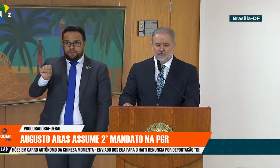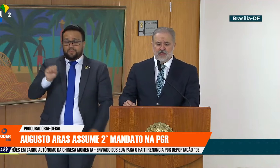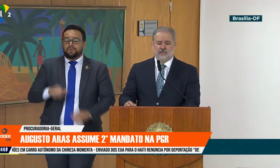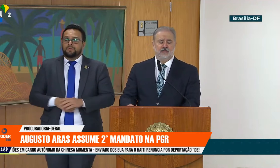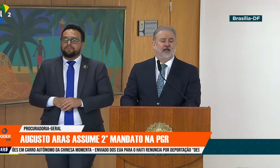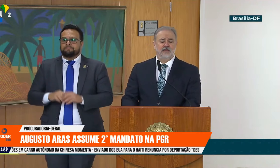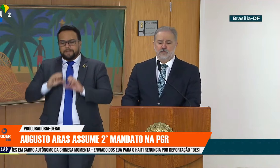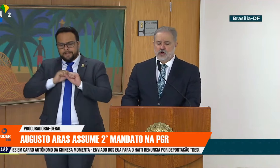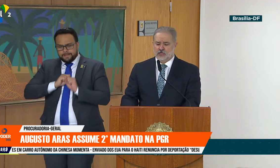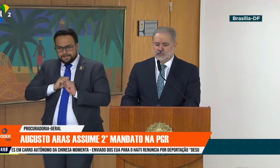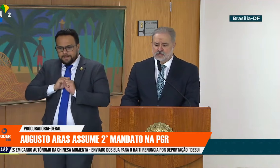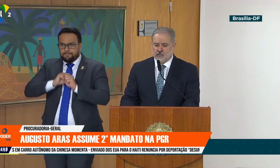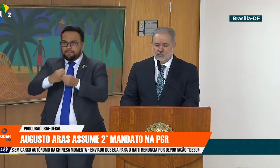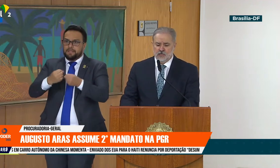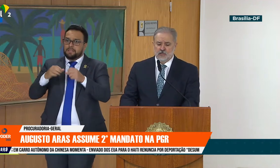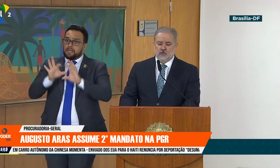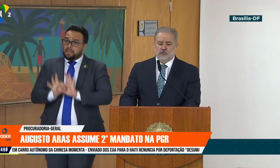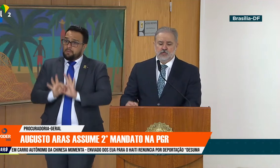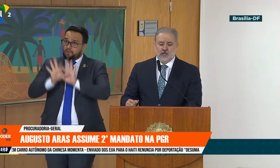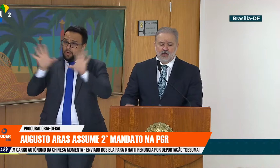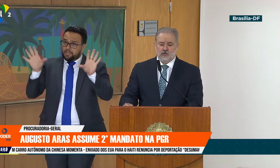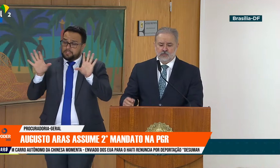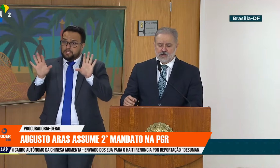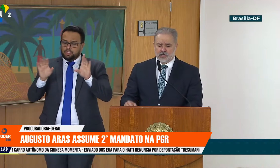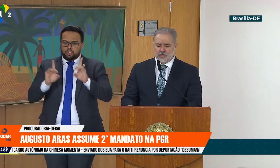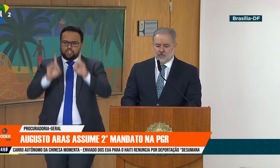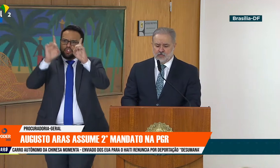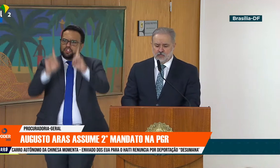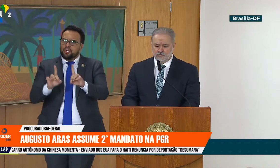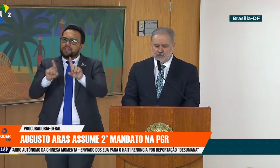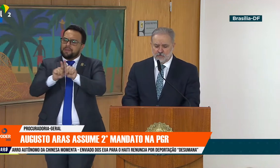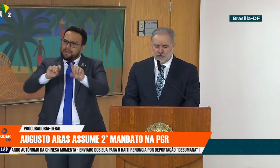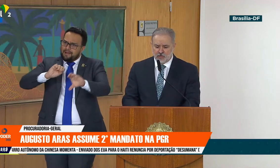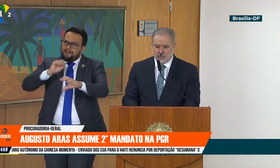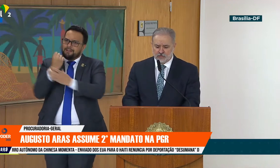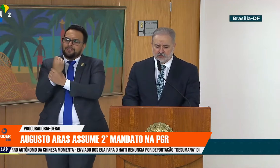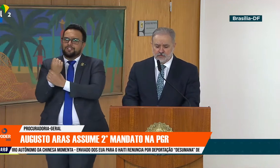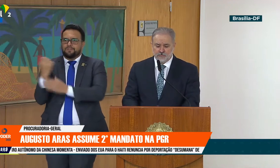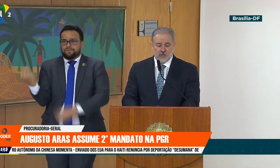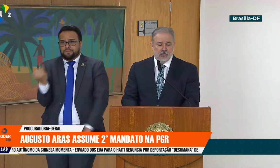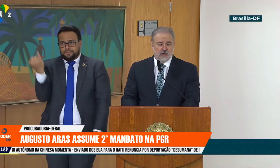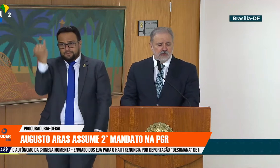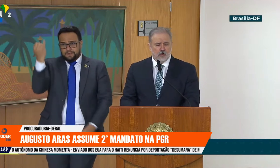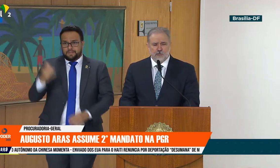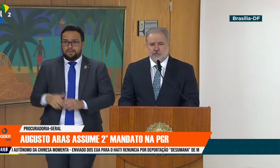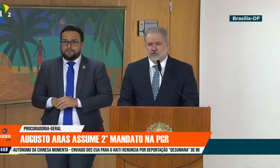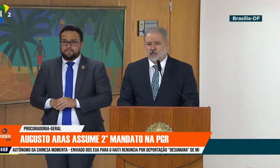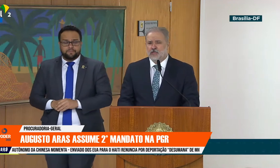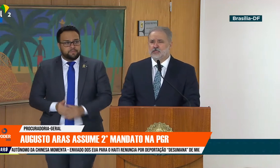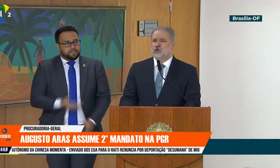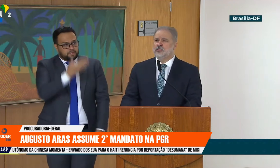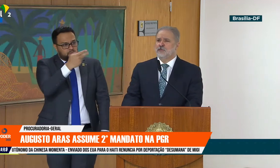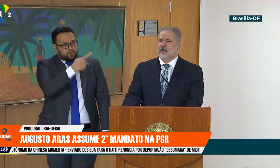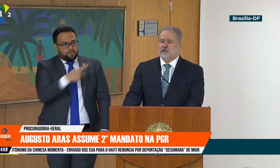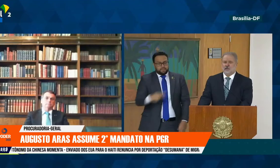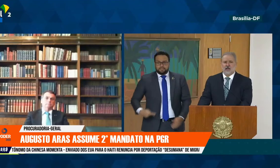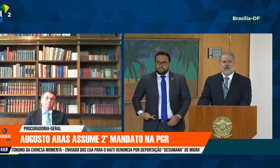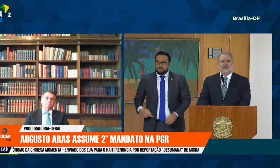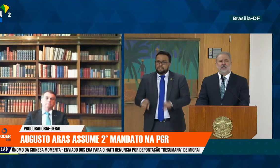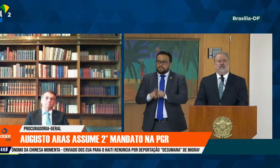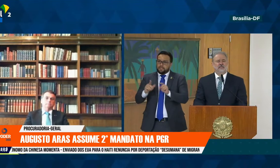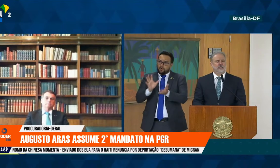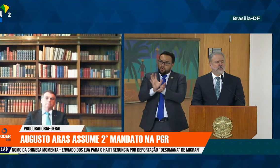em defesa da democracia, dos direitos e garantias fundamentais. Senhor presidente, senhores